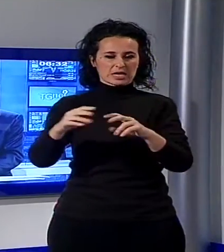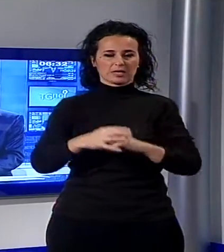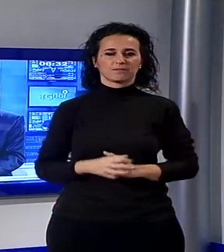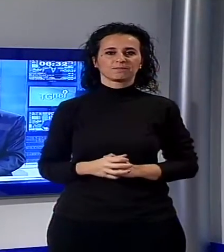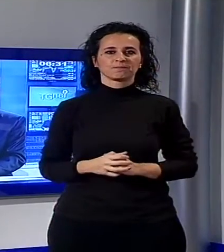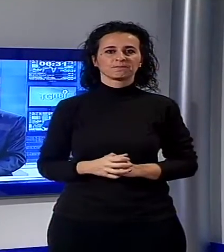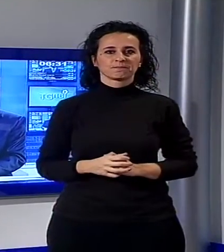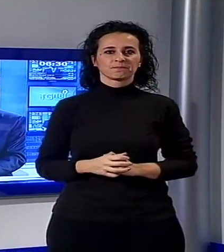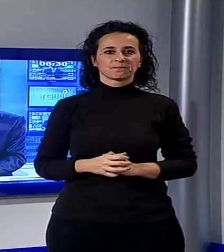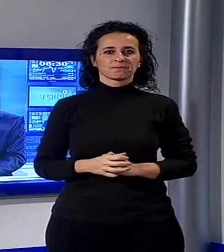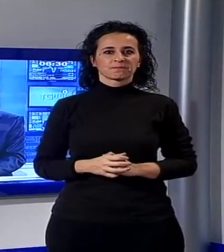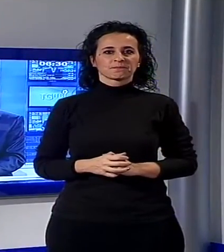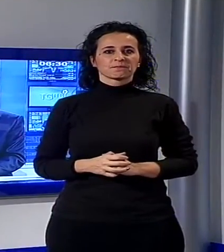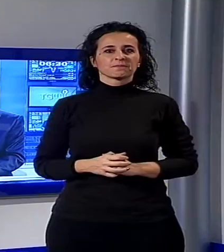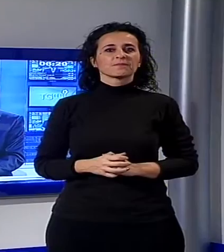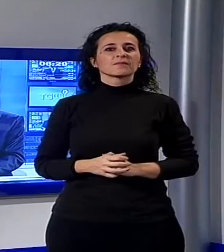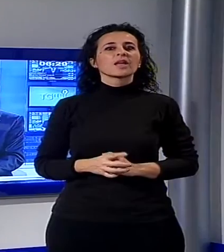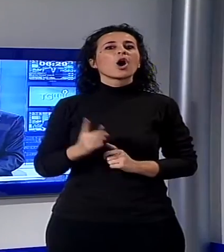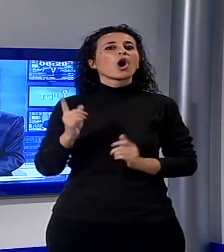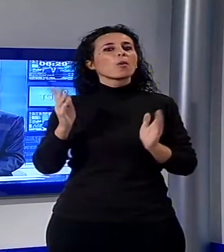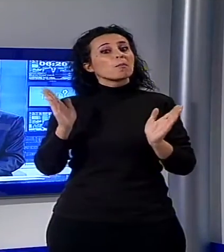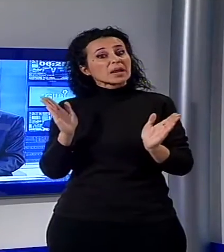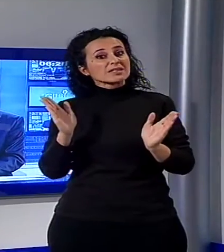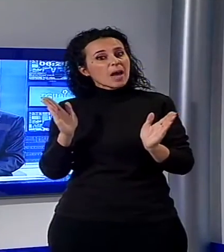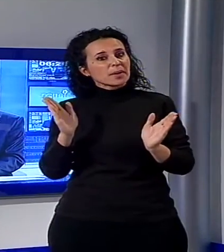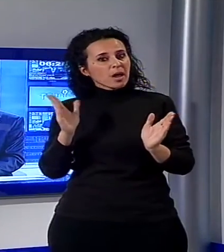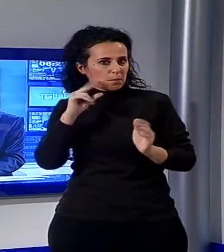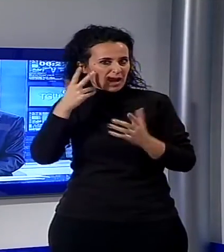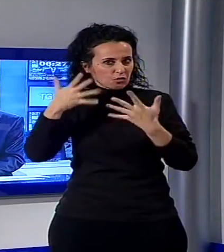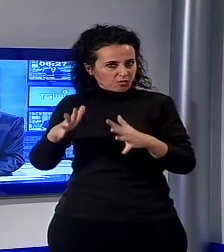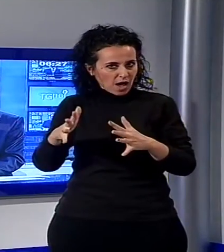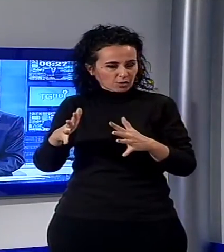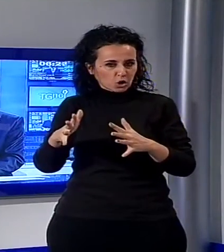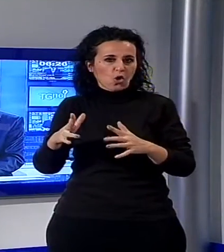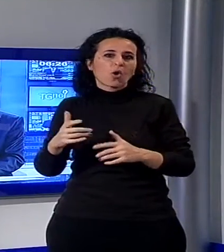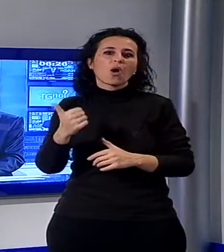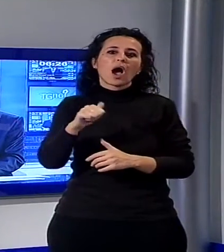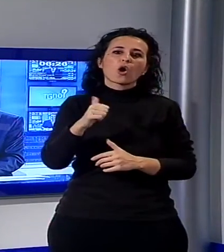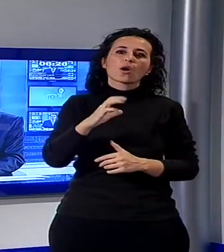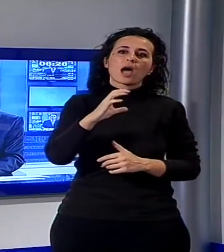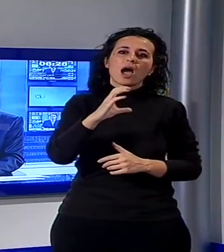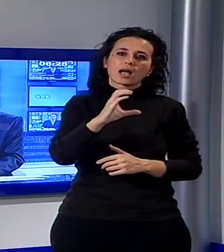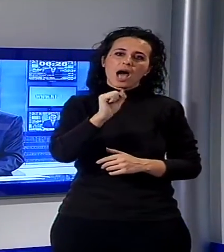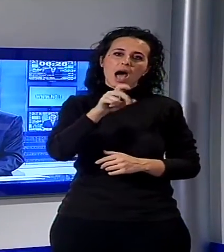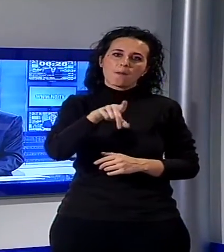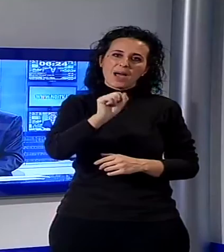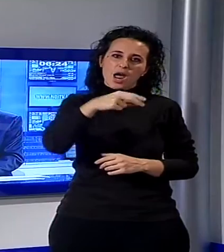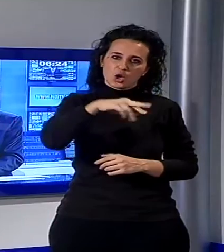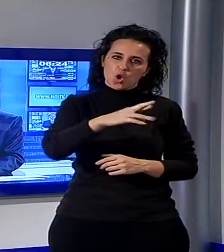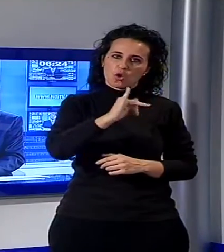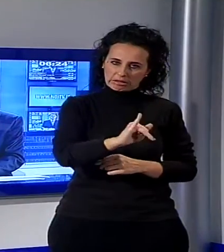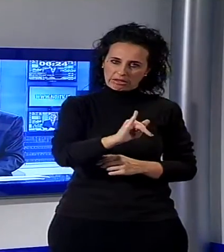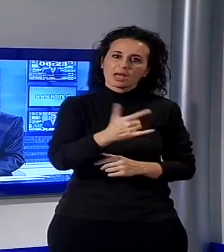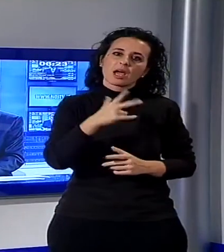Un presepe tira l'altro, verrebbe da dire. Allora andiamo a Capannori, a Valgiano, per il classico